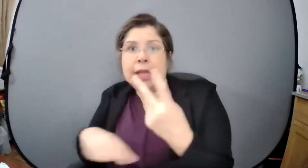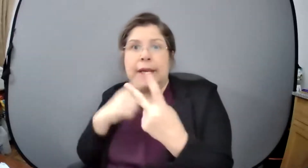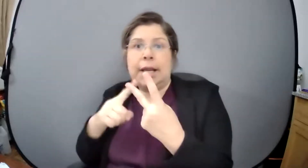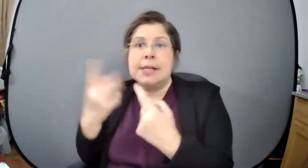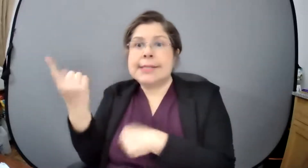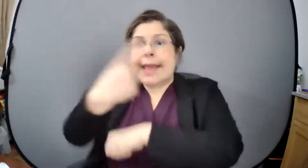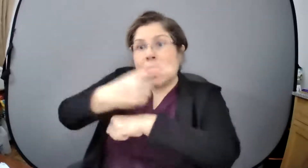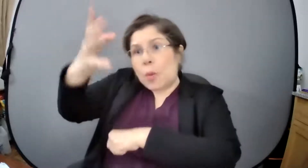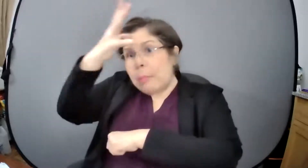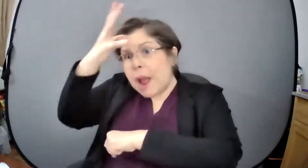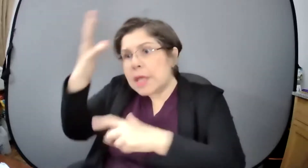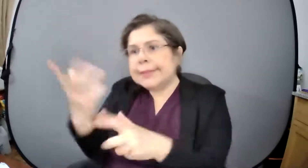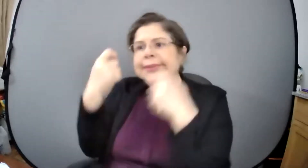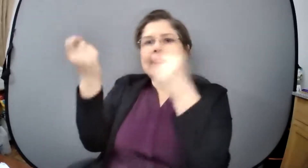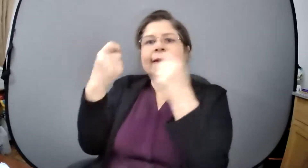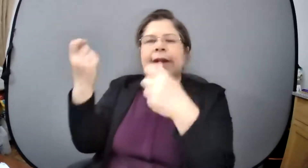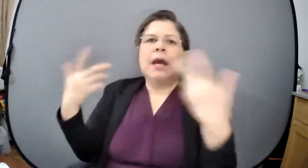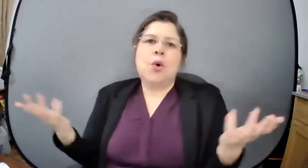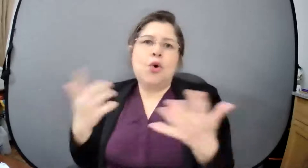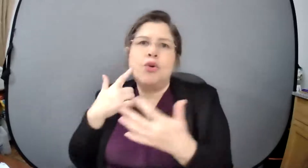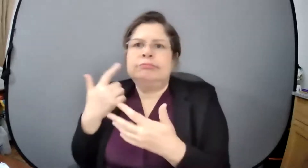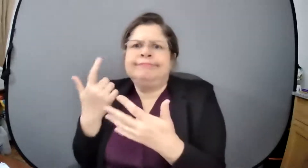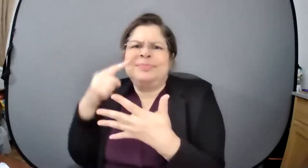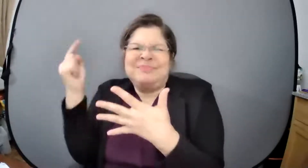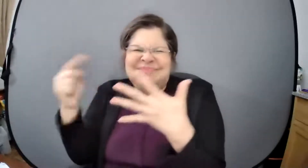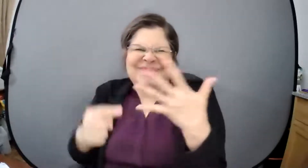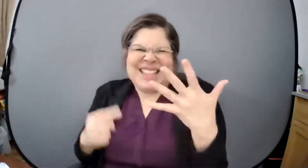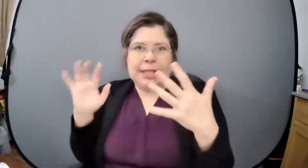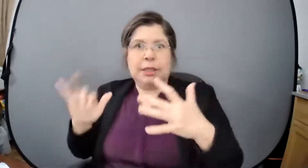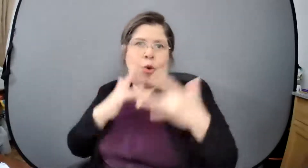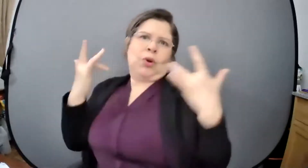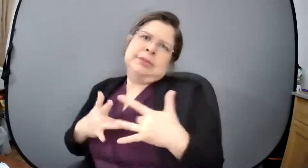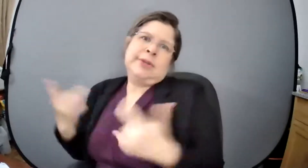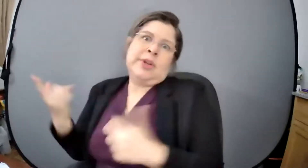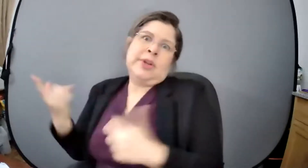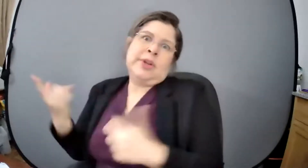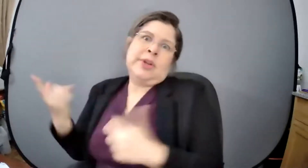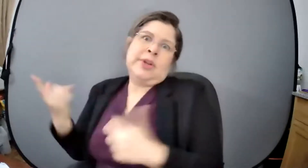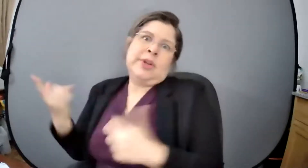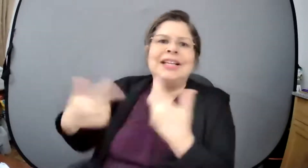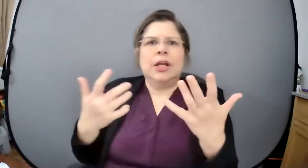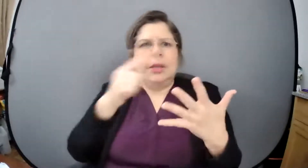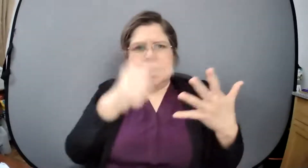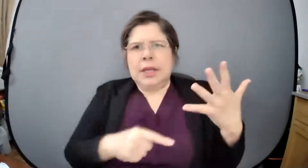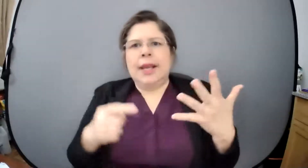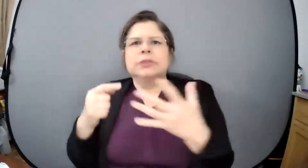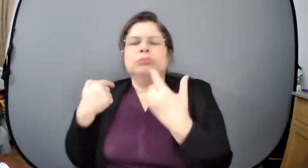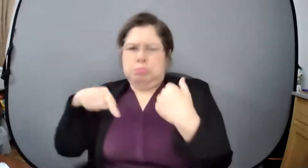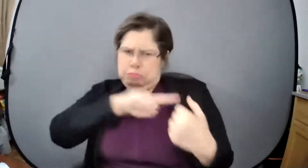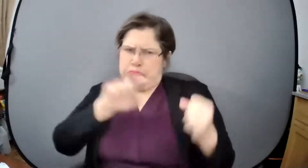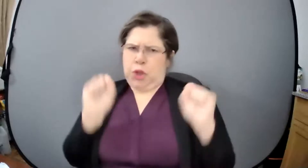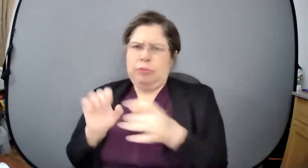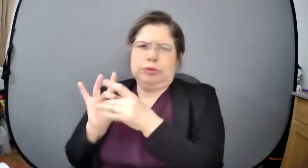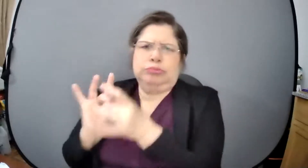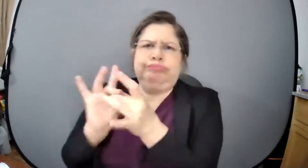aprendido que cosas tan sencillas son las que levantan a un país como también cosas tan